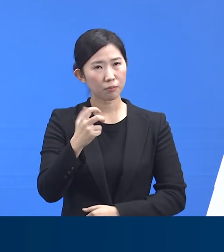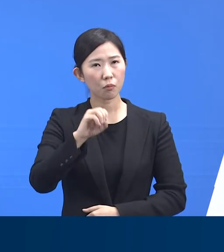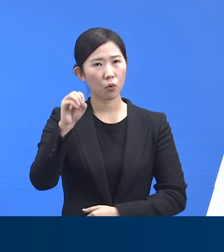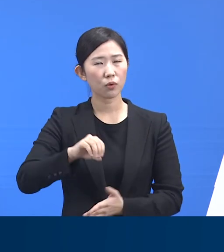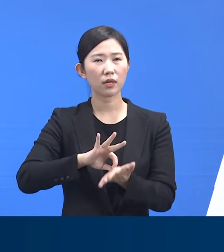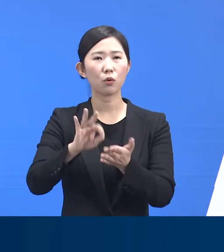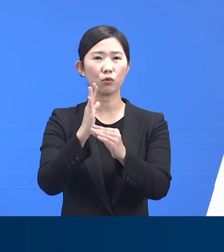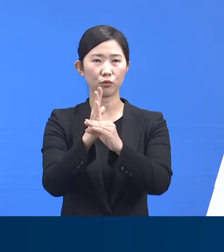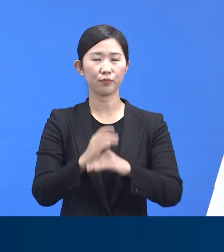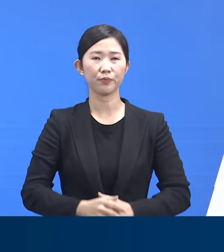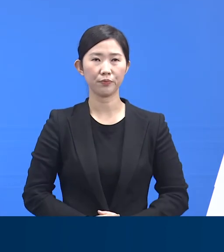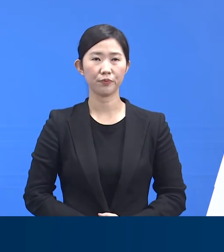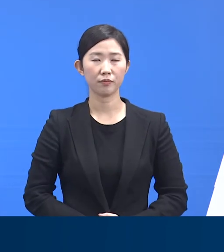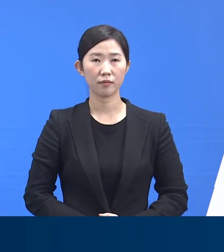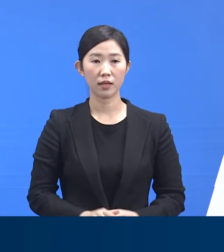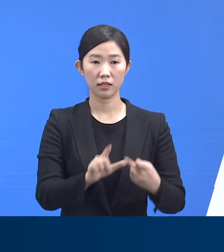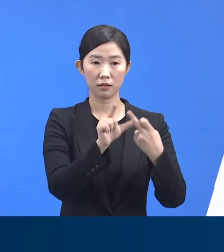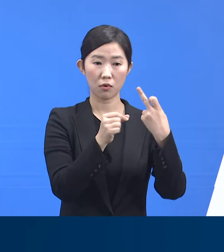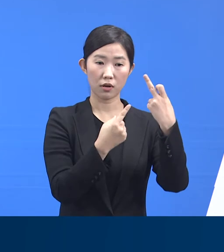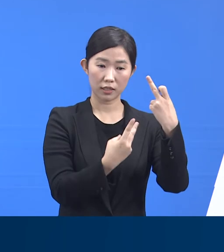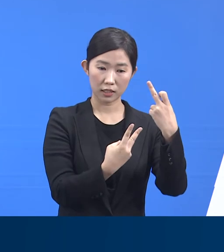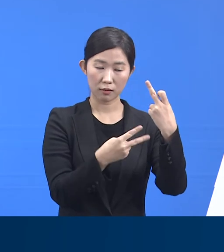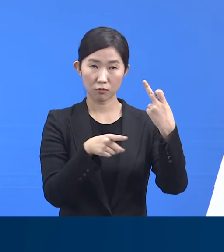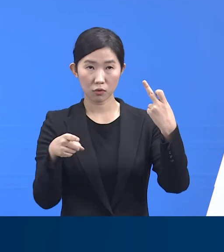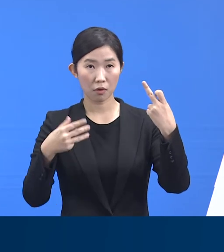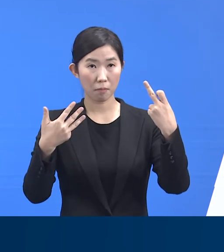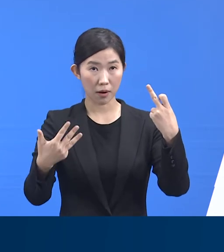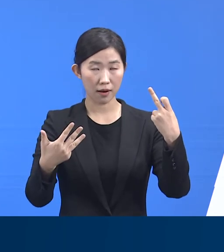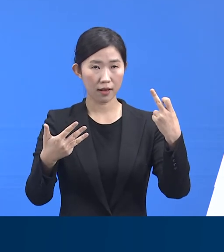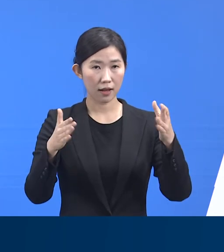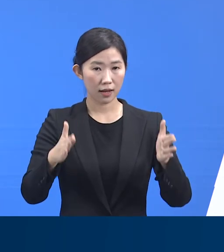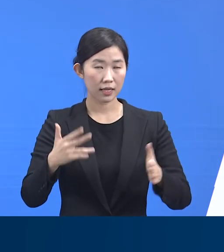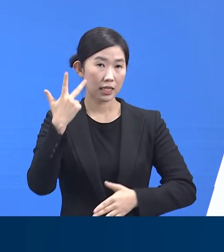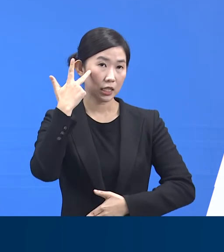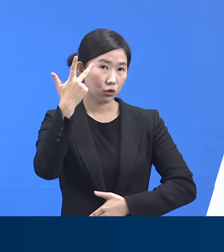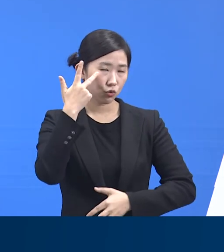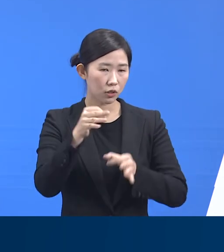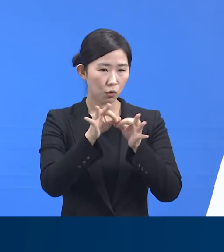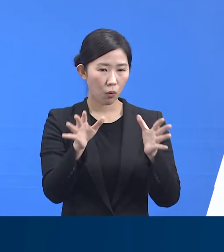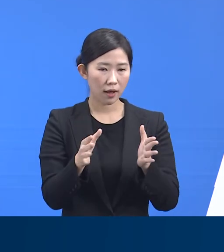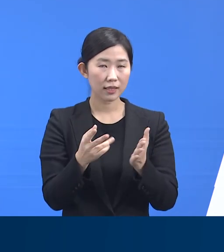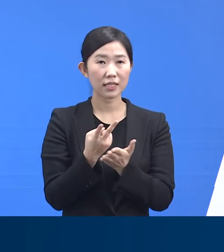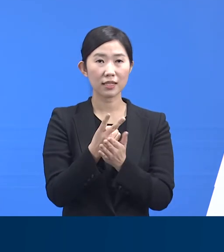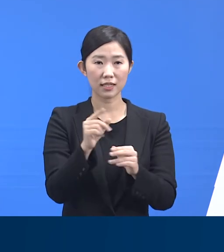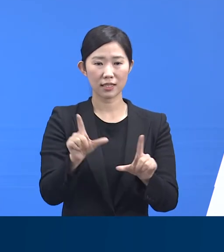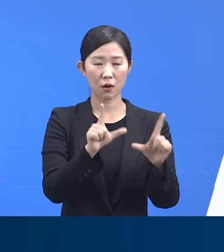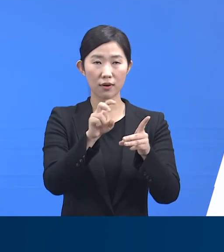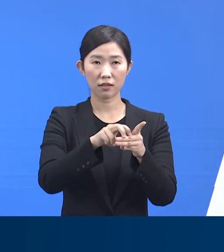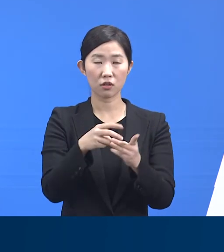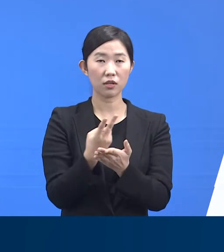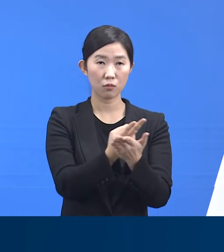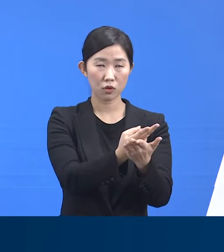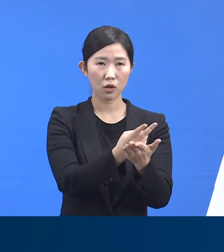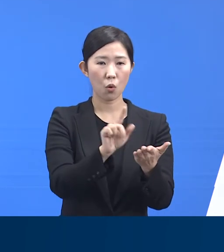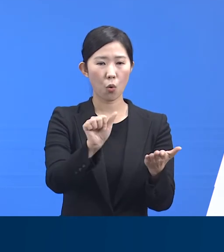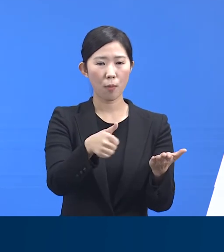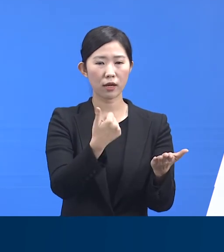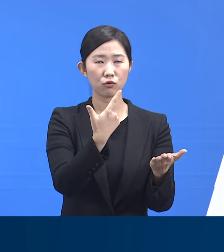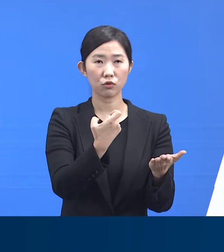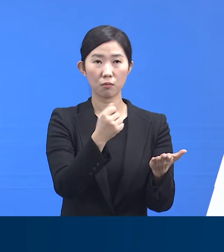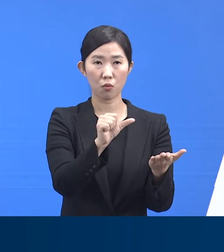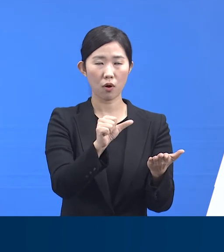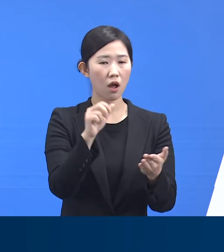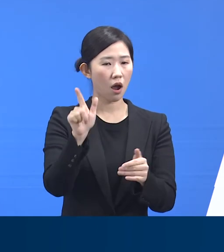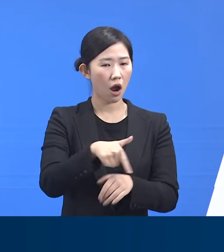12월 2일부터 12월 8일까지 일주일간 생활치료센터의 입소자는 총 525명으로 일평균